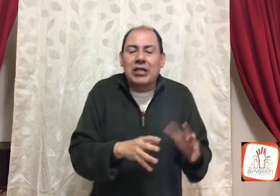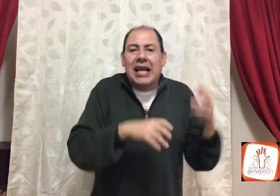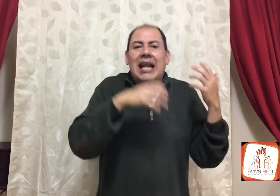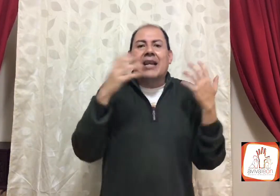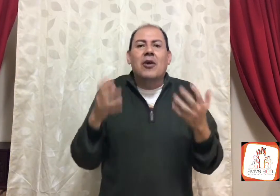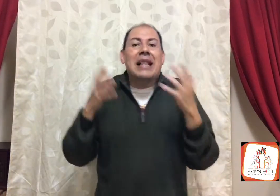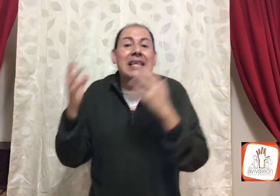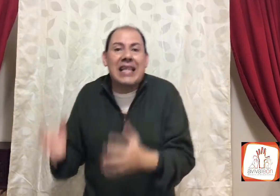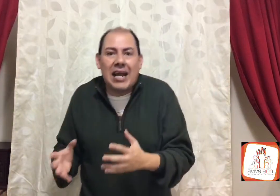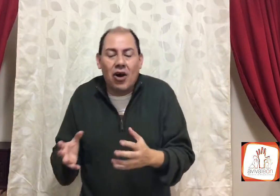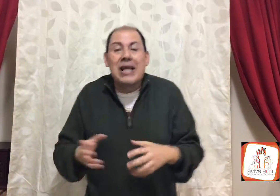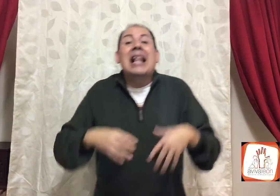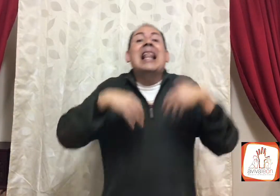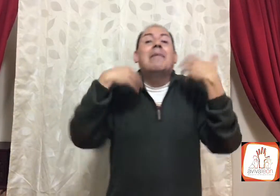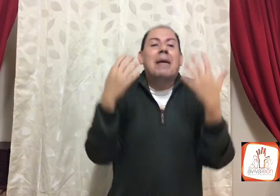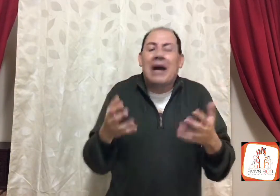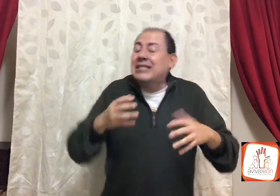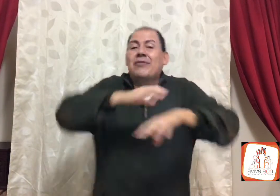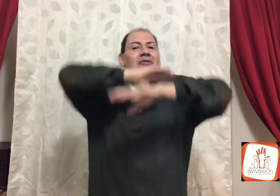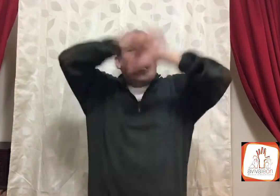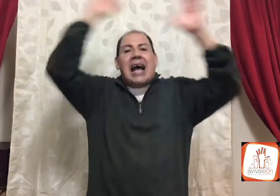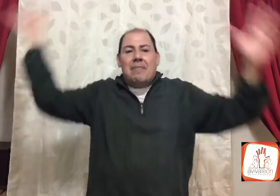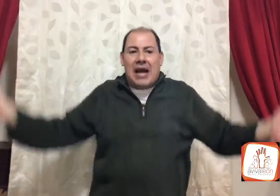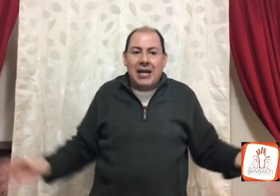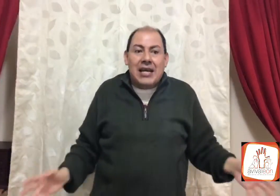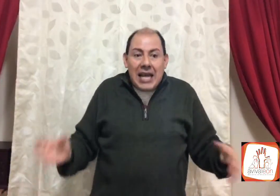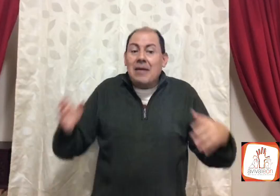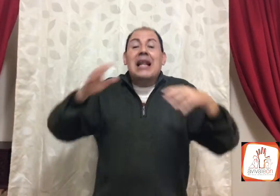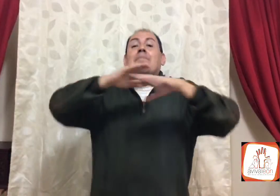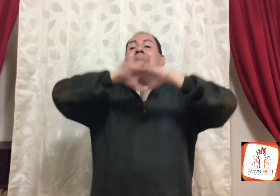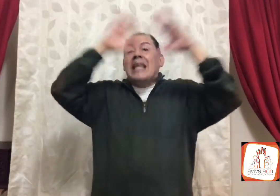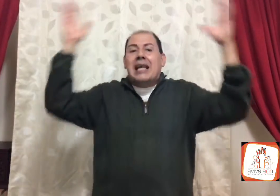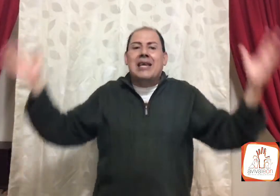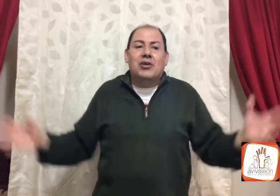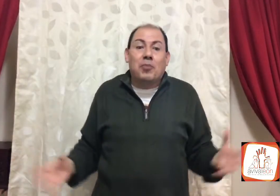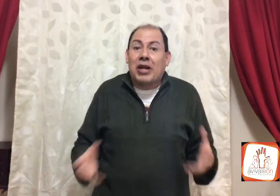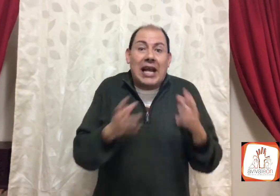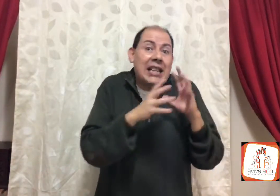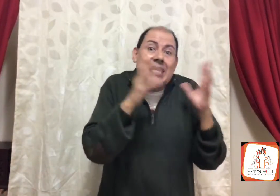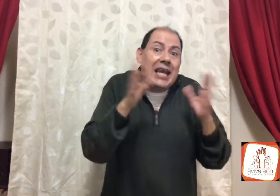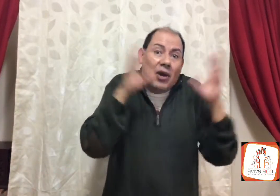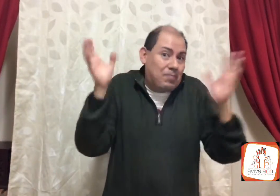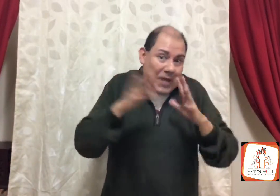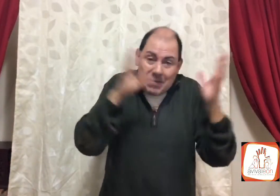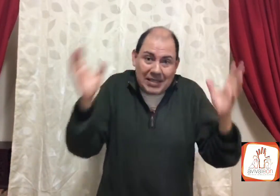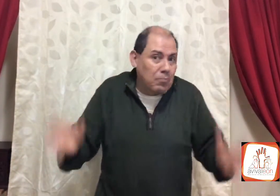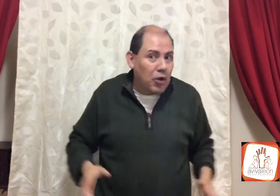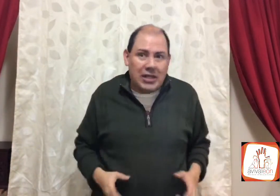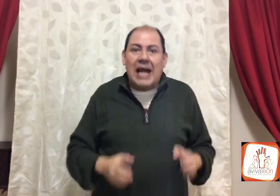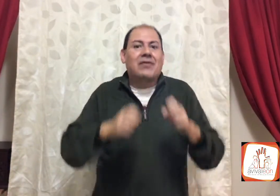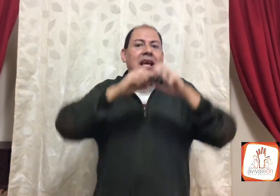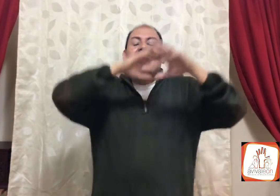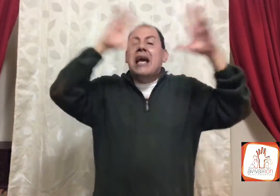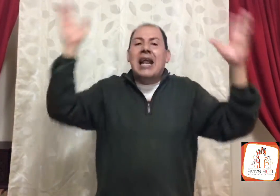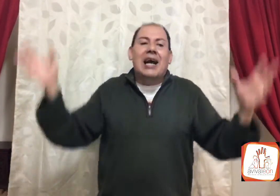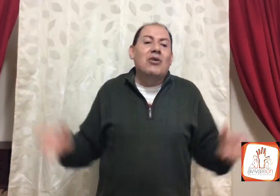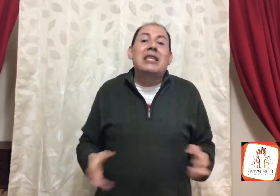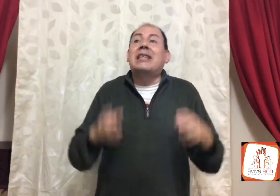de que le roba el dinero, la mamá hace un drama, le pide a Dios, porque era el dinero tal vez importante, era algo y dice,